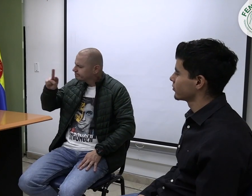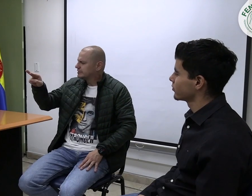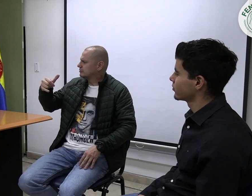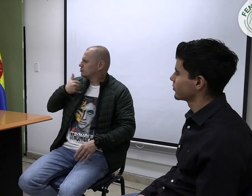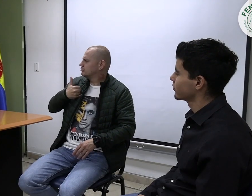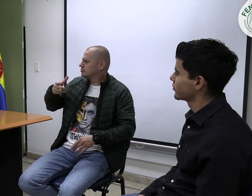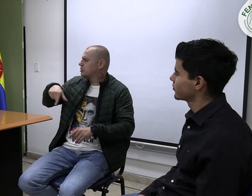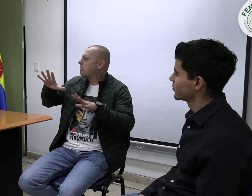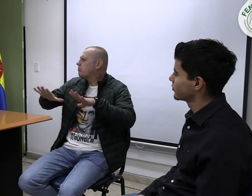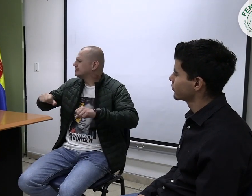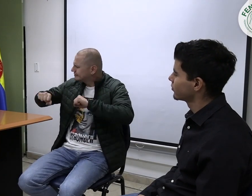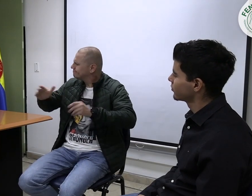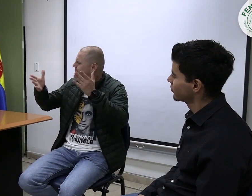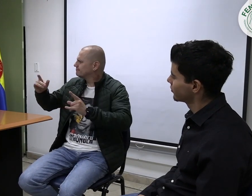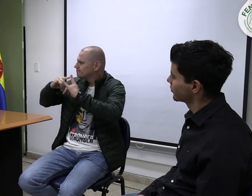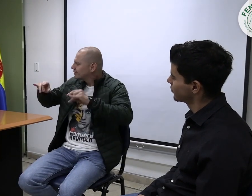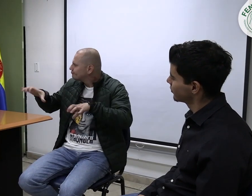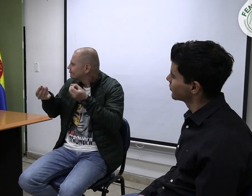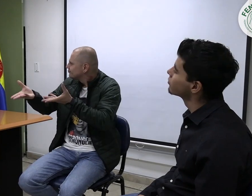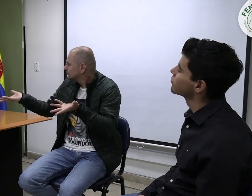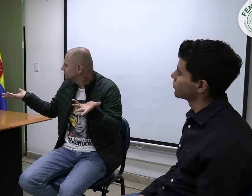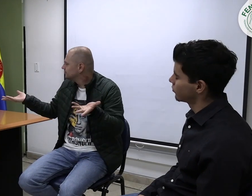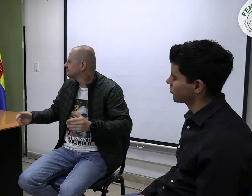Viendo que no hay mucha gestión por parte de los jóvenes, podemos hacer un campamento para ellos.